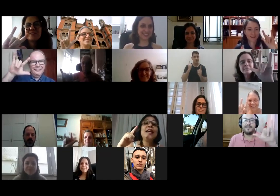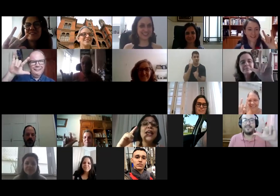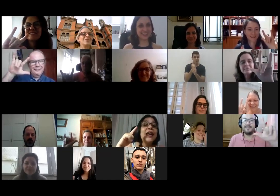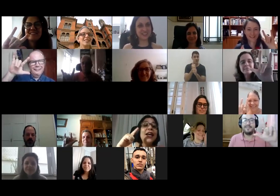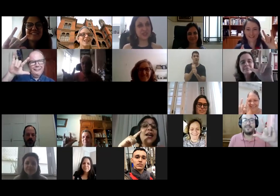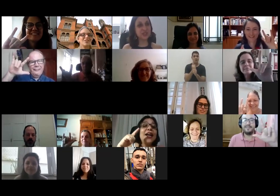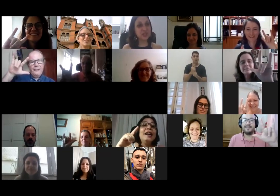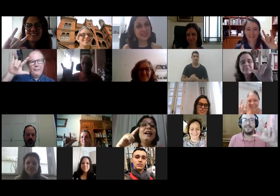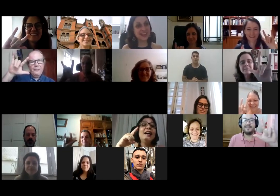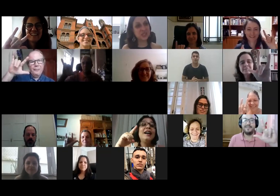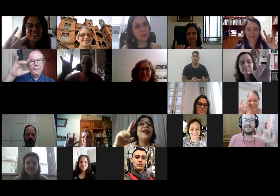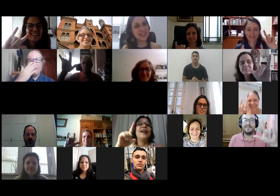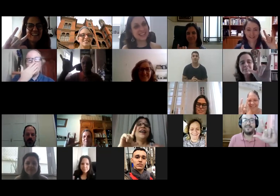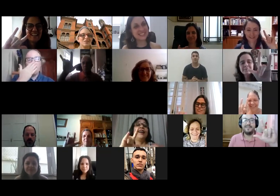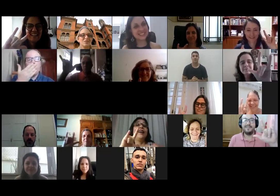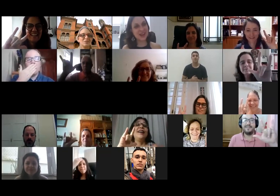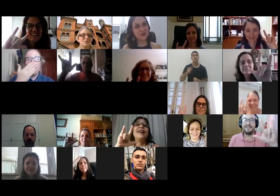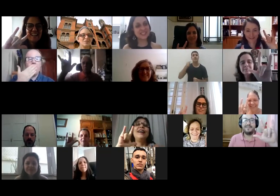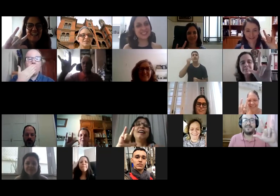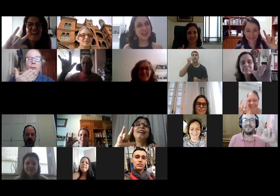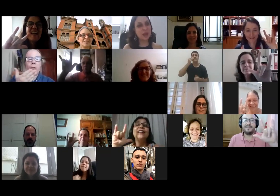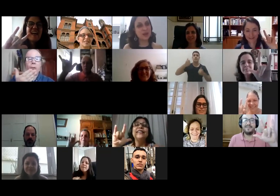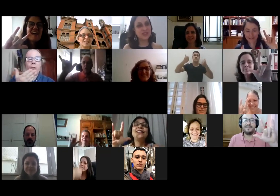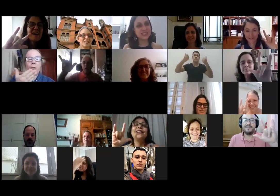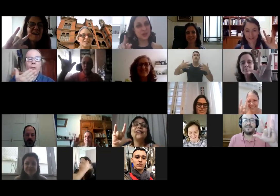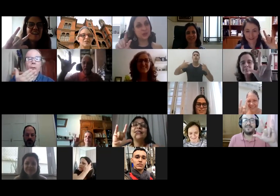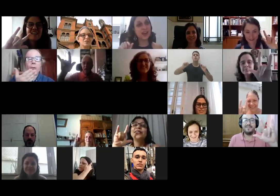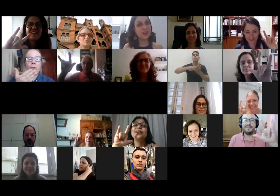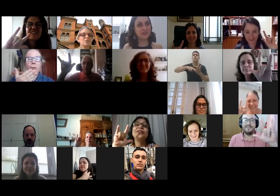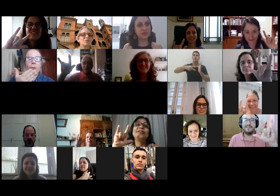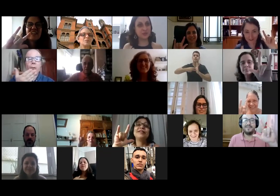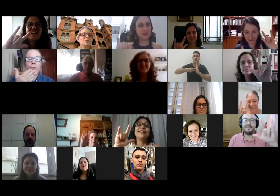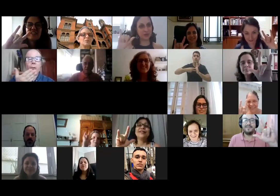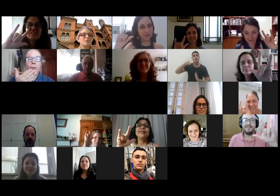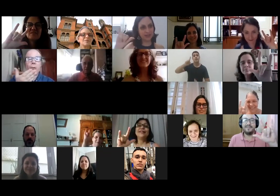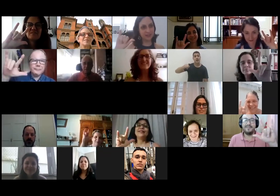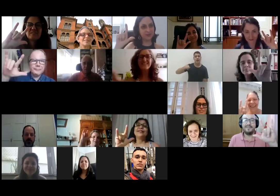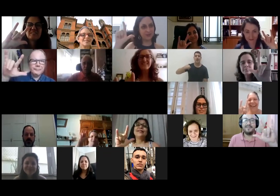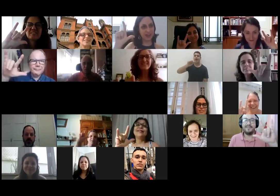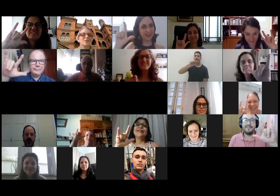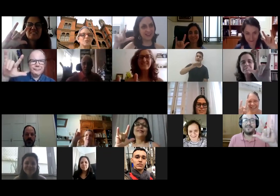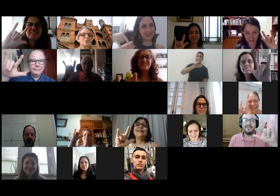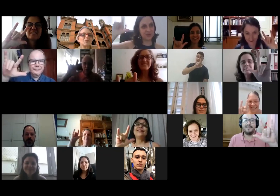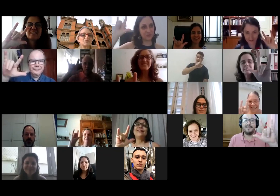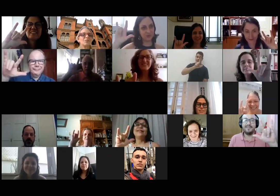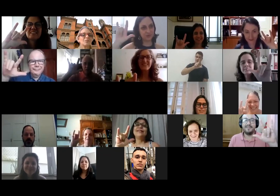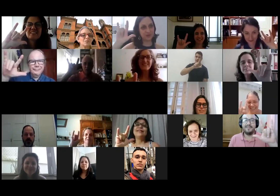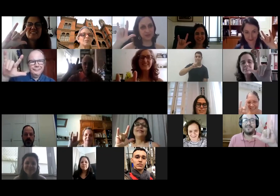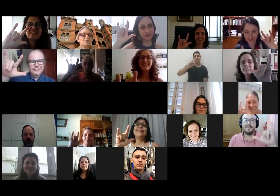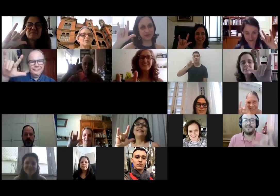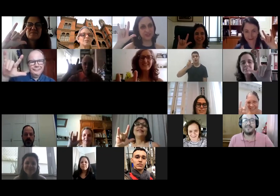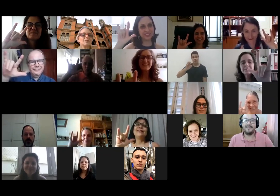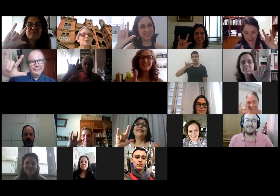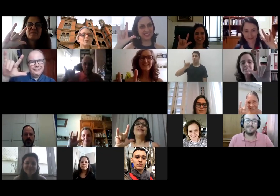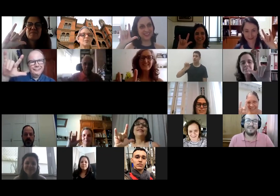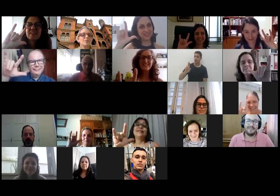encontro. Verdade. Tem que explicar esse sinal, esse sinal é a adeviação do I Love You, que é o I, o L, e o Y.